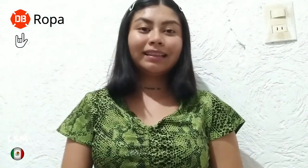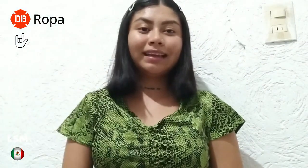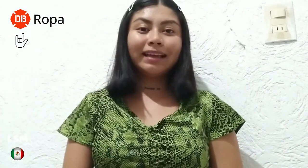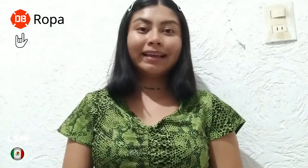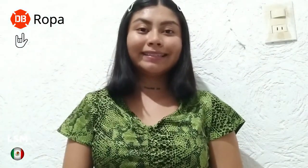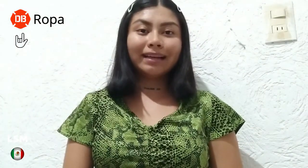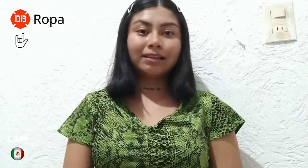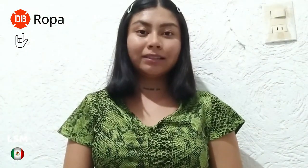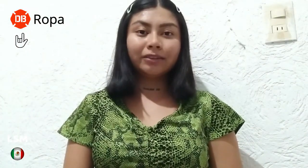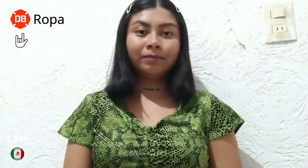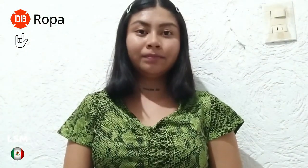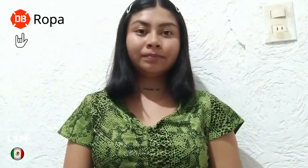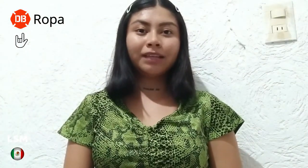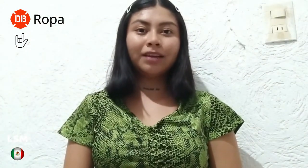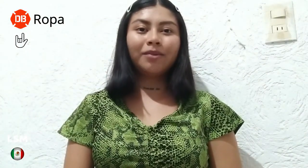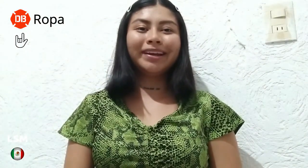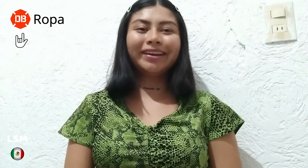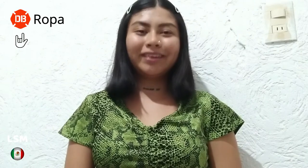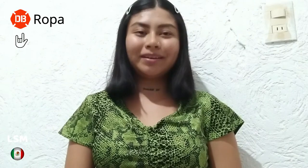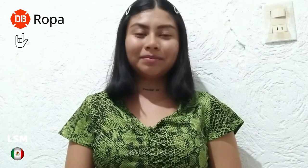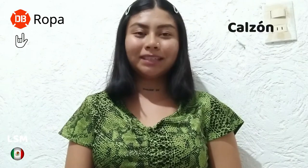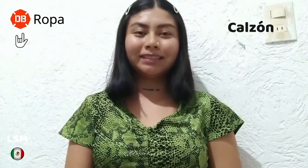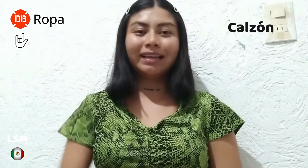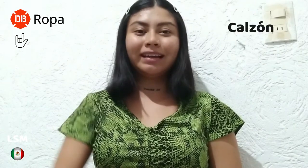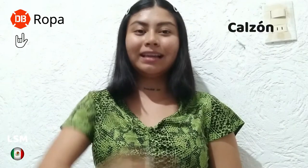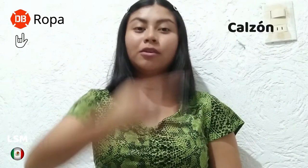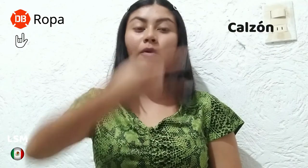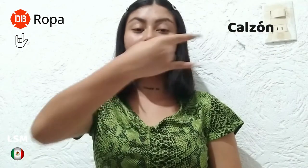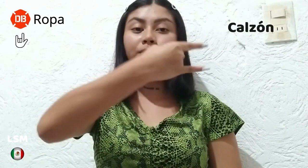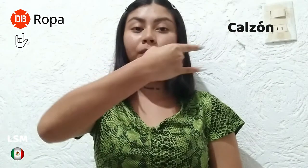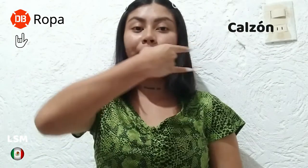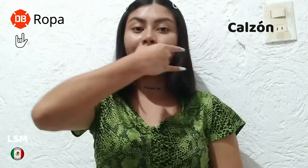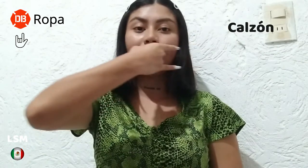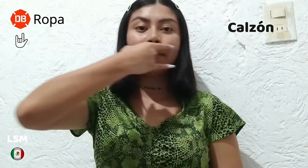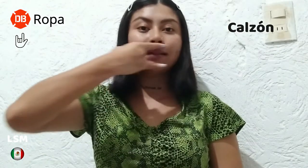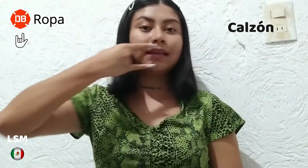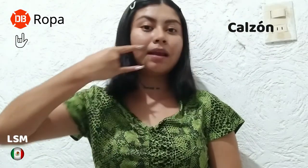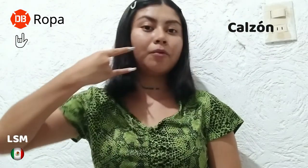es calzón y lo único que vamos a hacer es lo mismo pero en la parte de la boca.